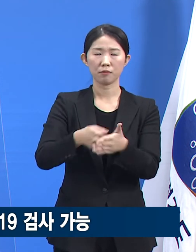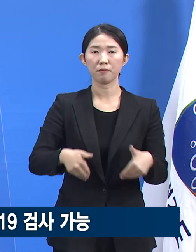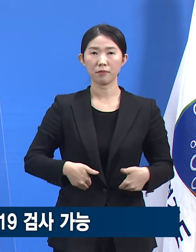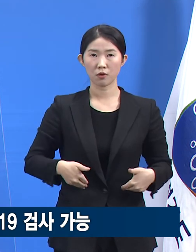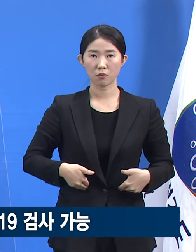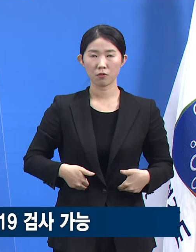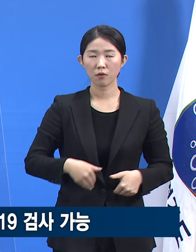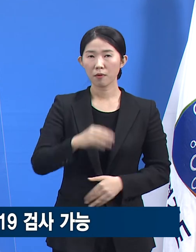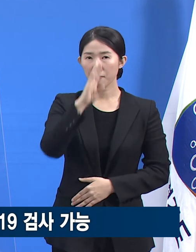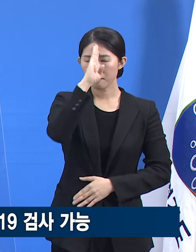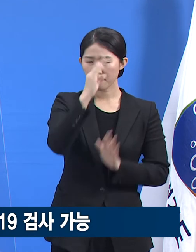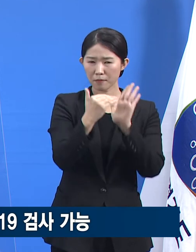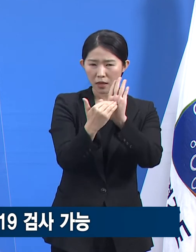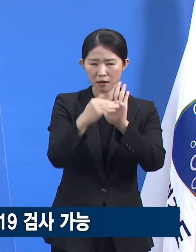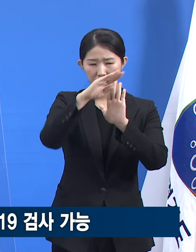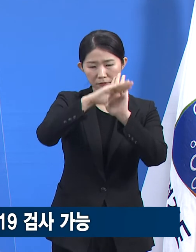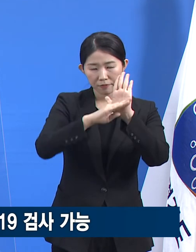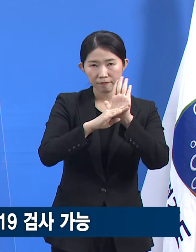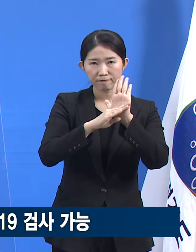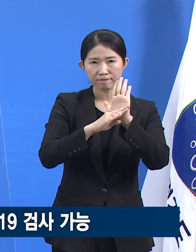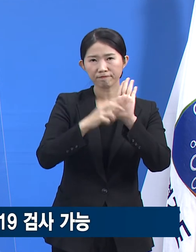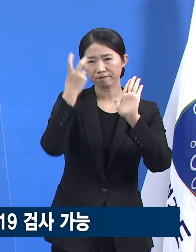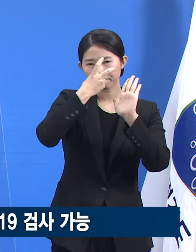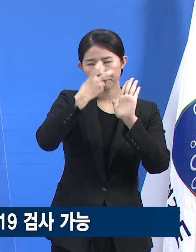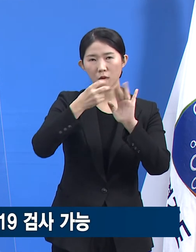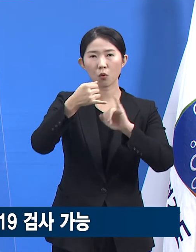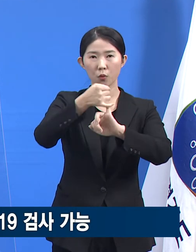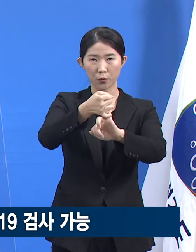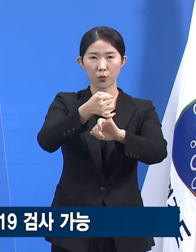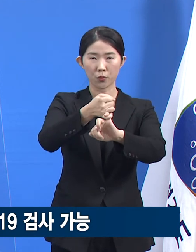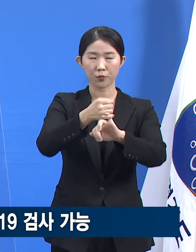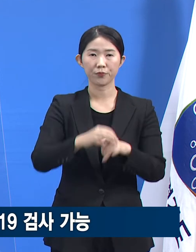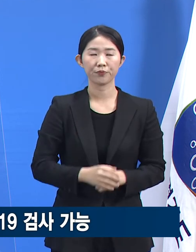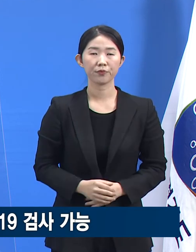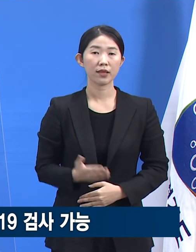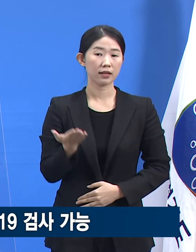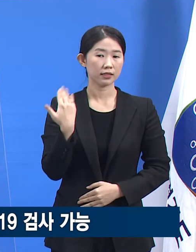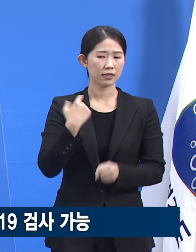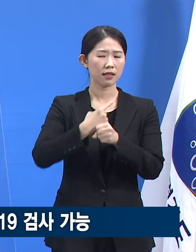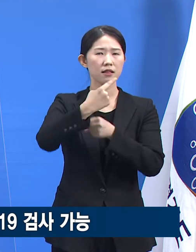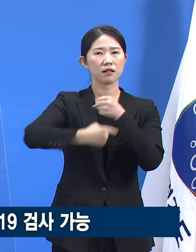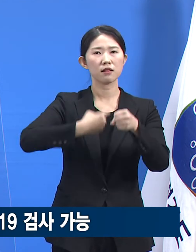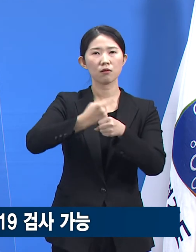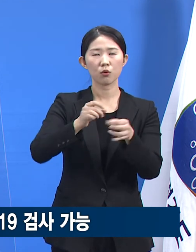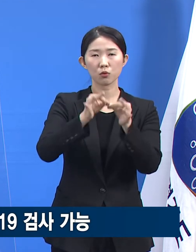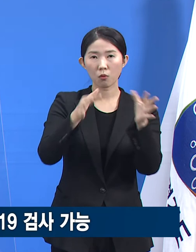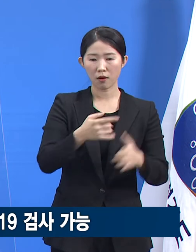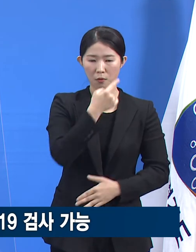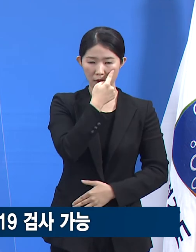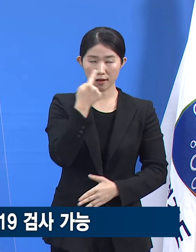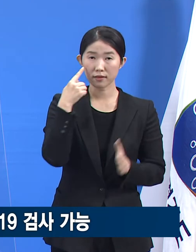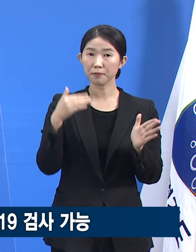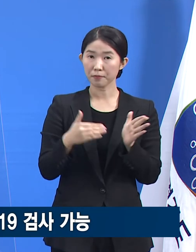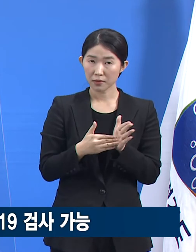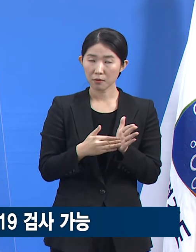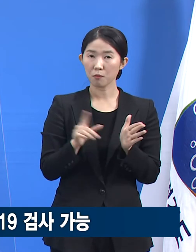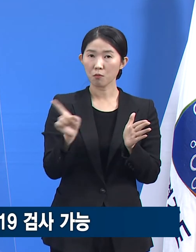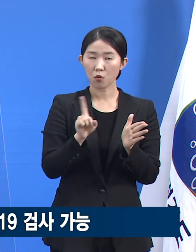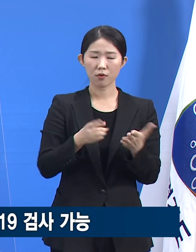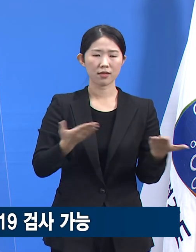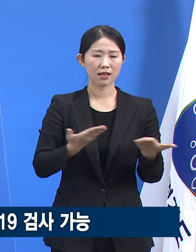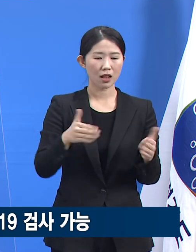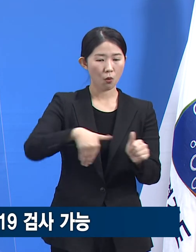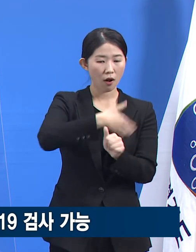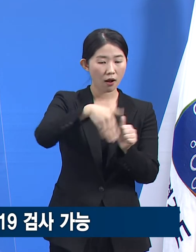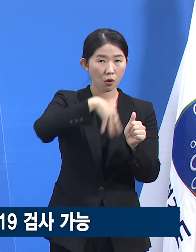준수를 철저히 관리해 주십시오. 지난 1년간 여러 차례 확인할 수 있었듯 좋은 노동환경이